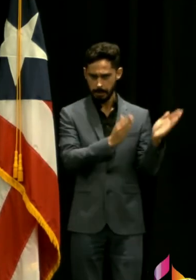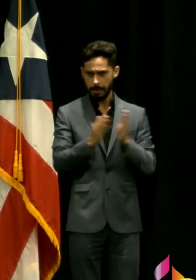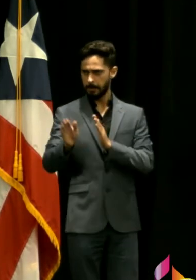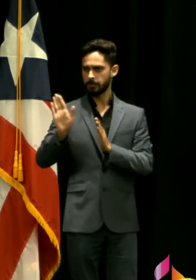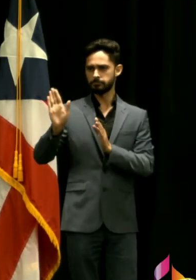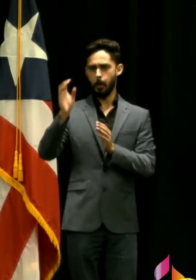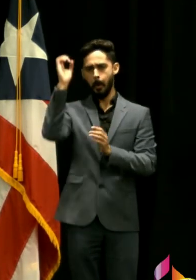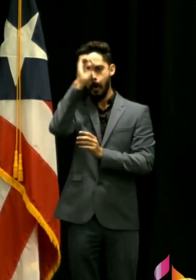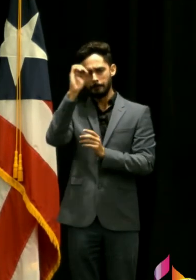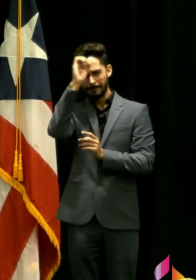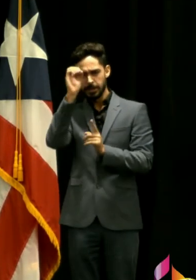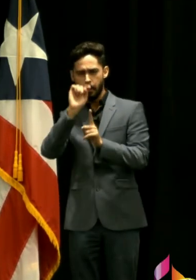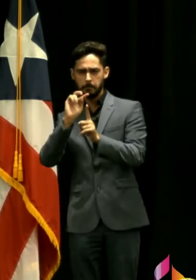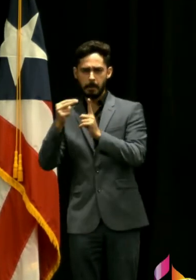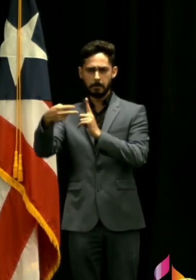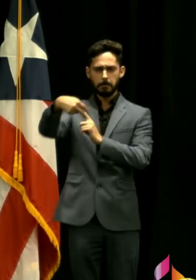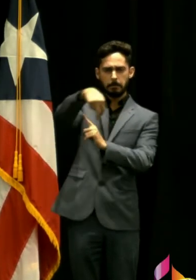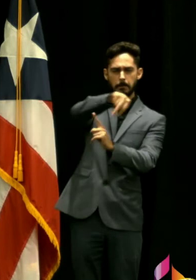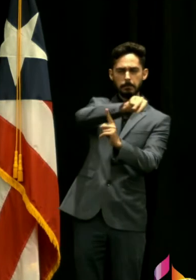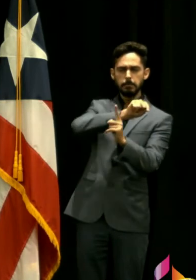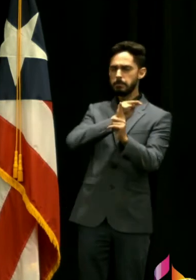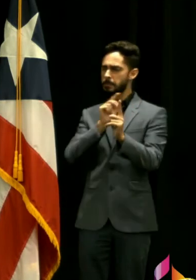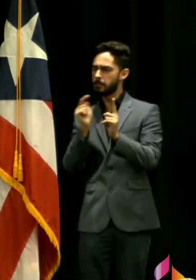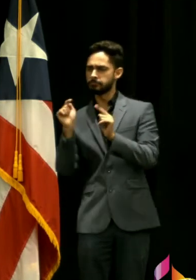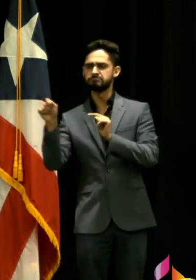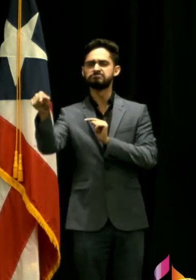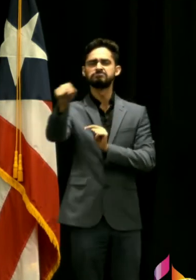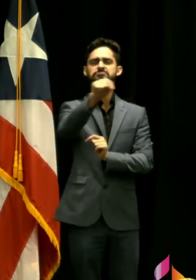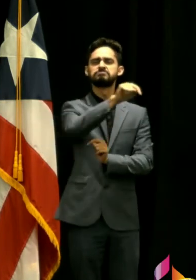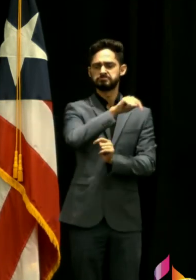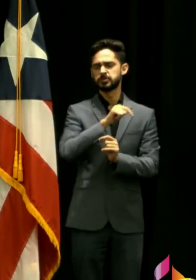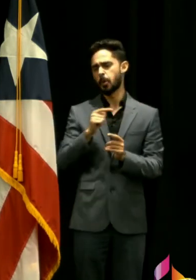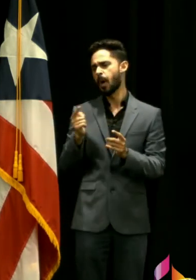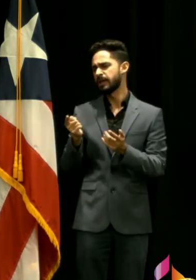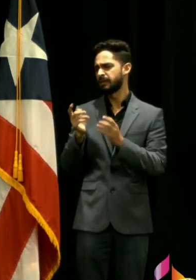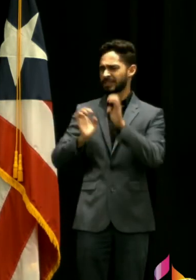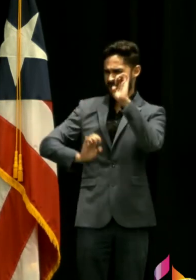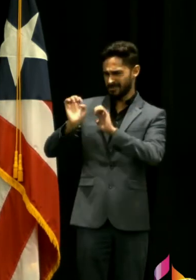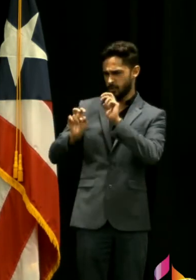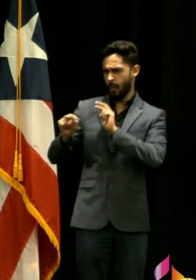cierta deferencia y cierta consideración y otra cosita